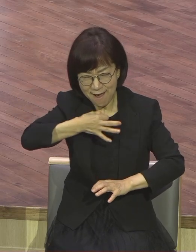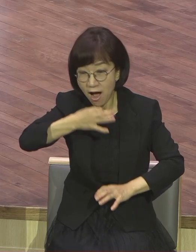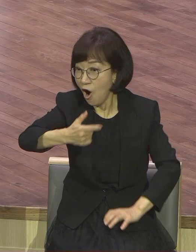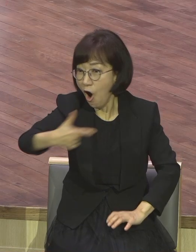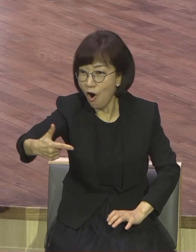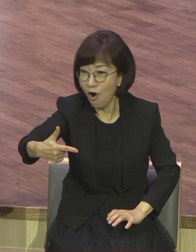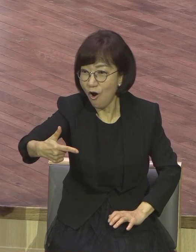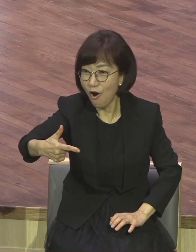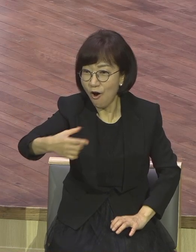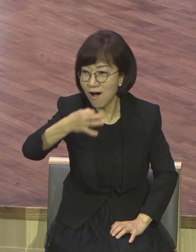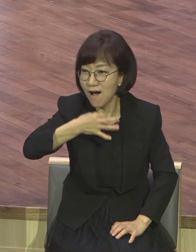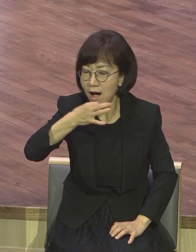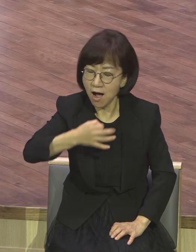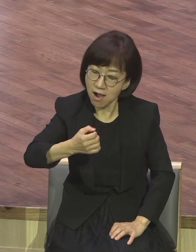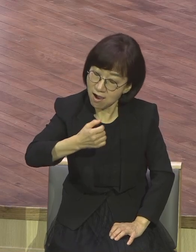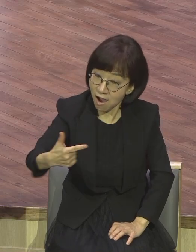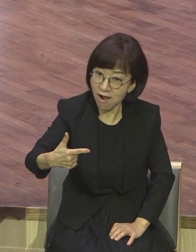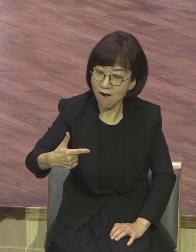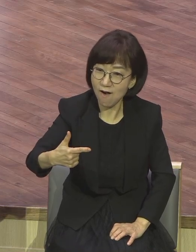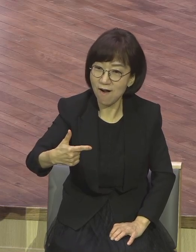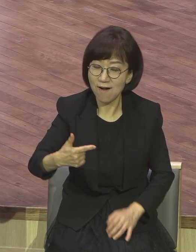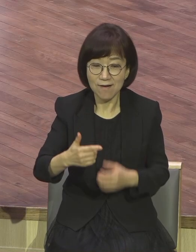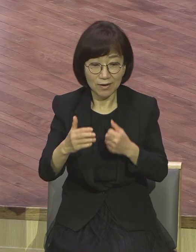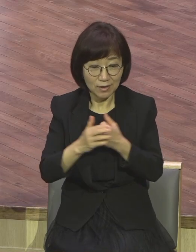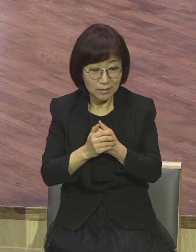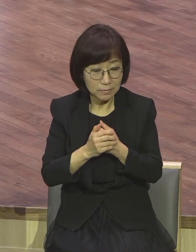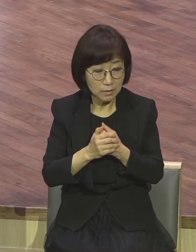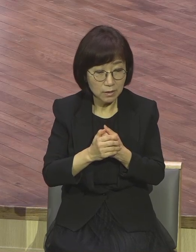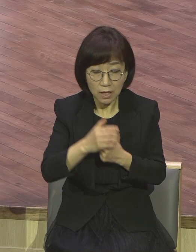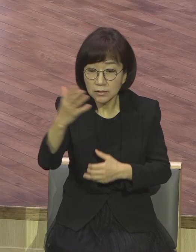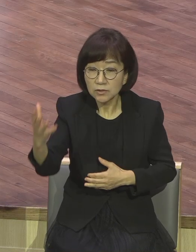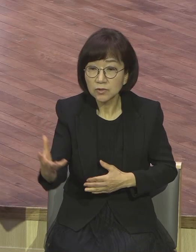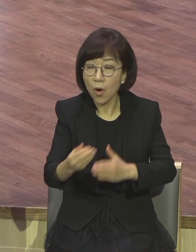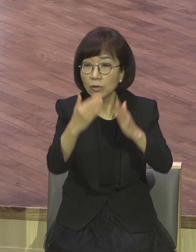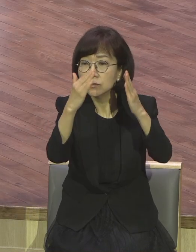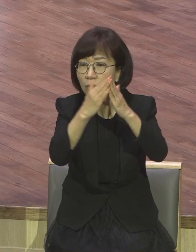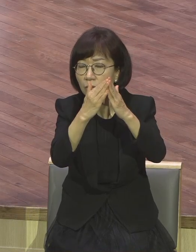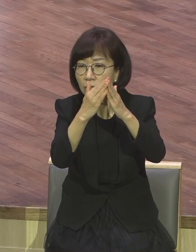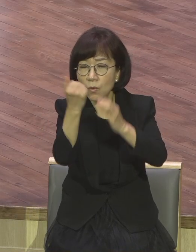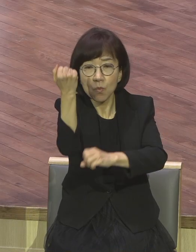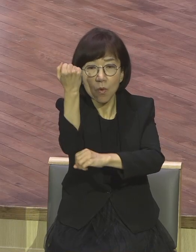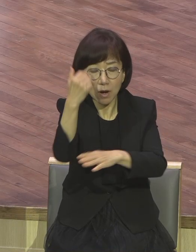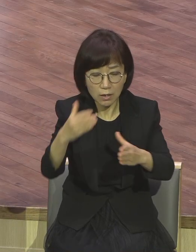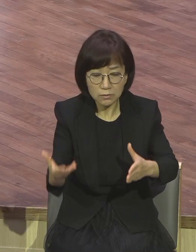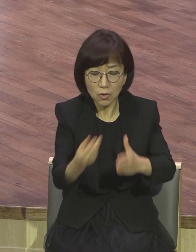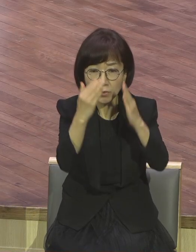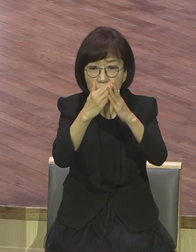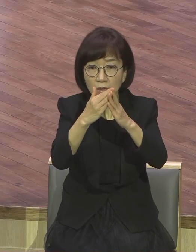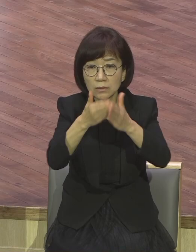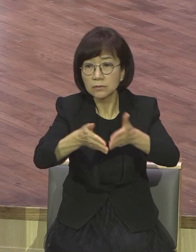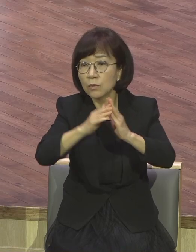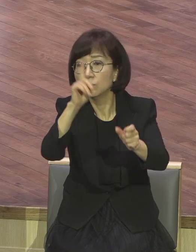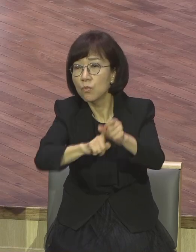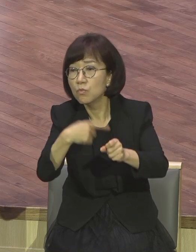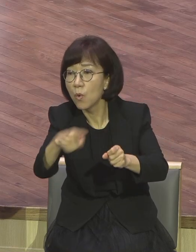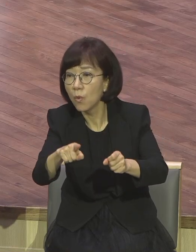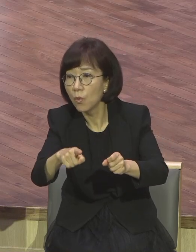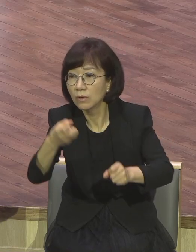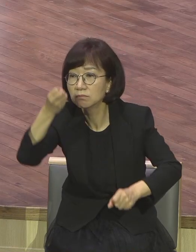한마디로 성전의 본질적 역할은 사라진 지가 오래되고 칼만